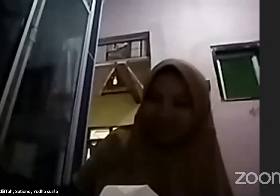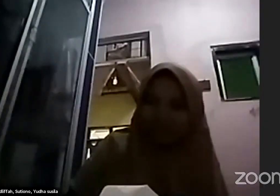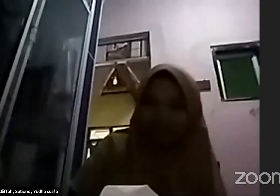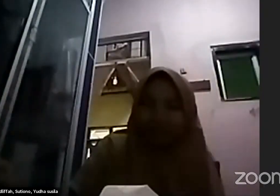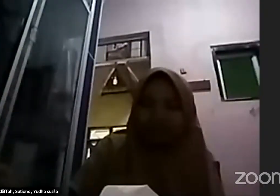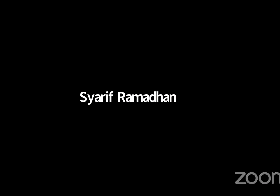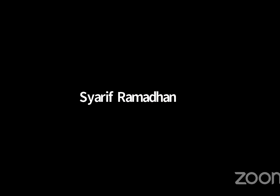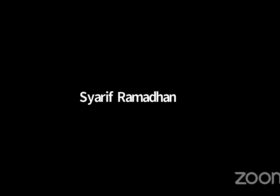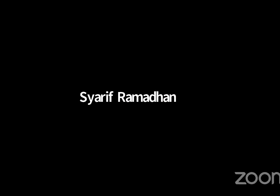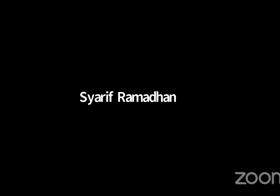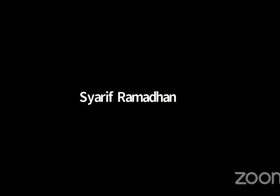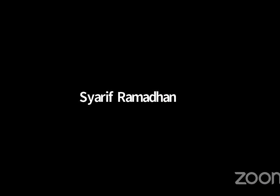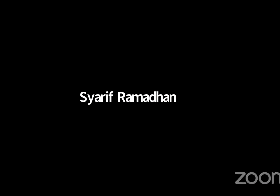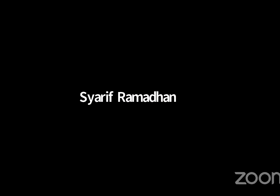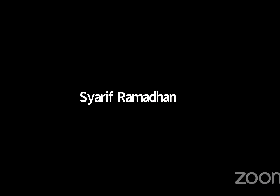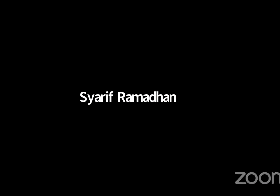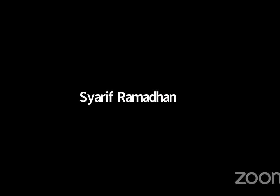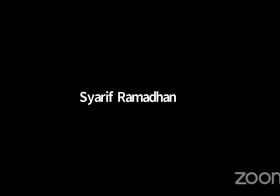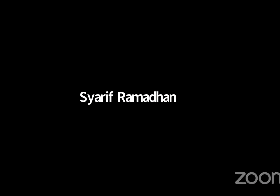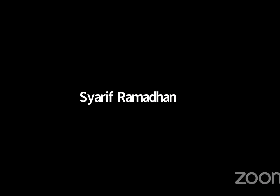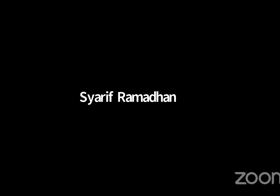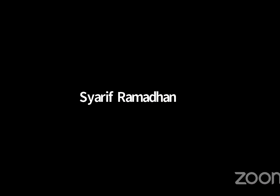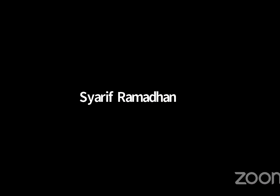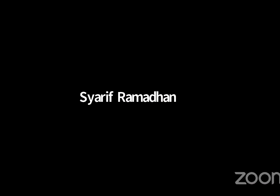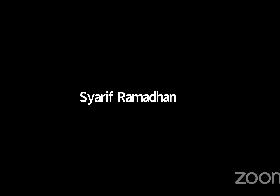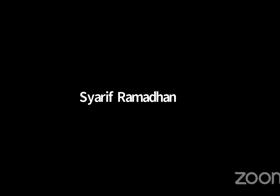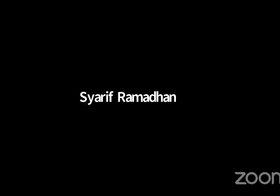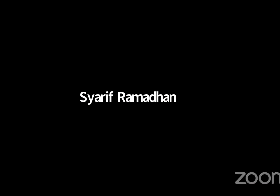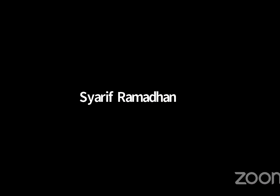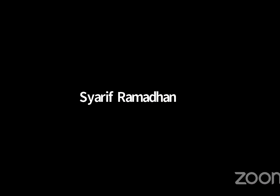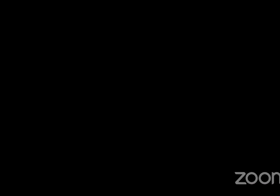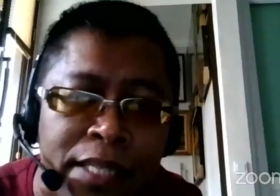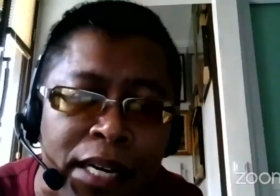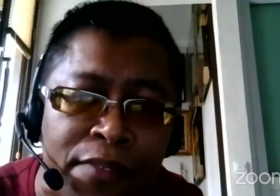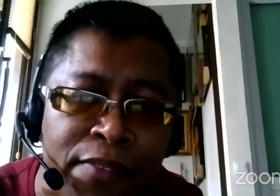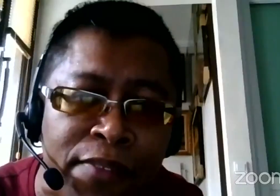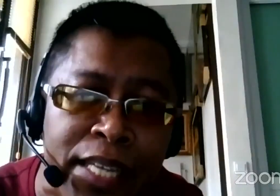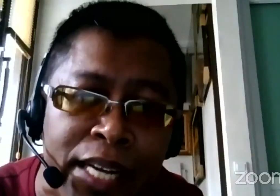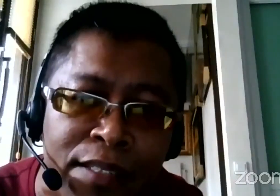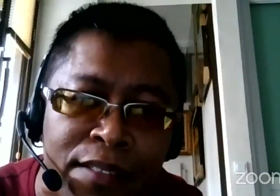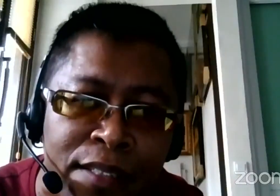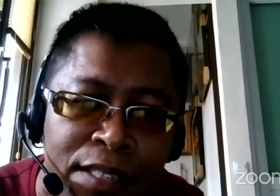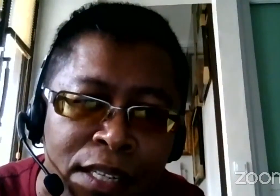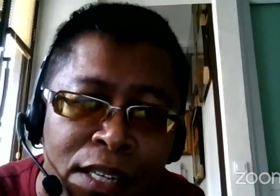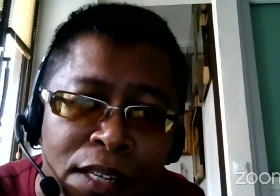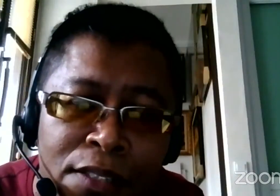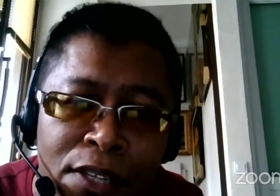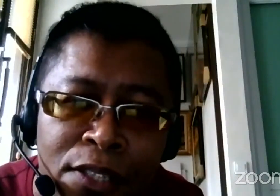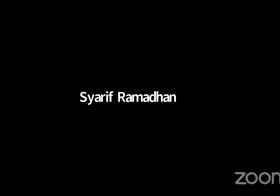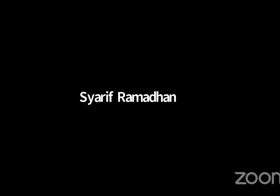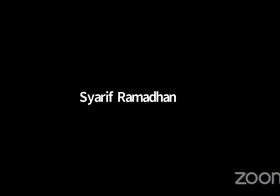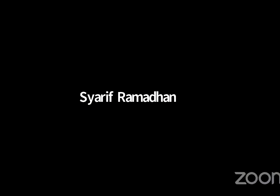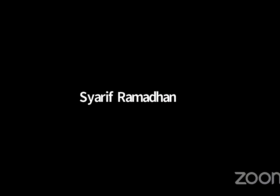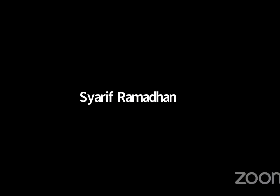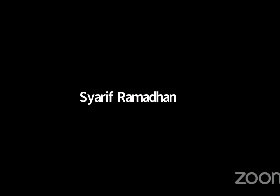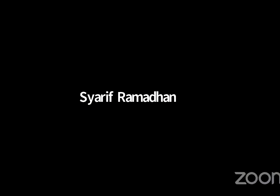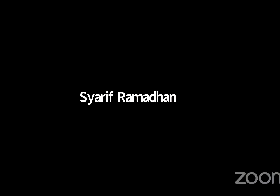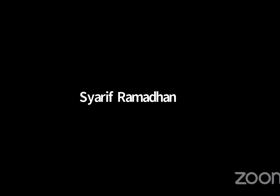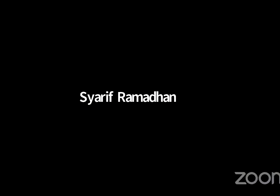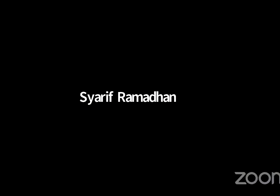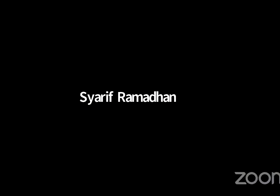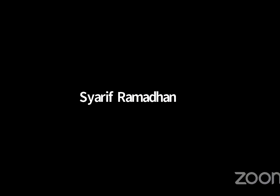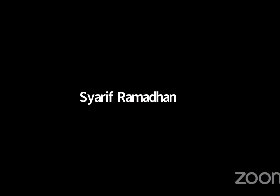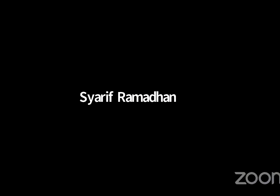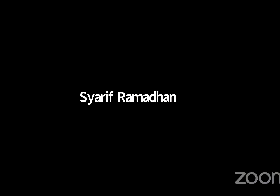Ya, tema Temu inklusi keempat kita sekarang ini Tentang refleksi ya Cocok sekali dengan